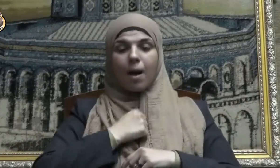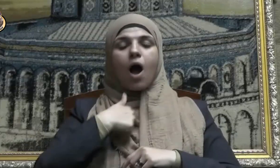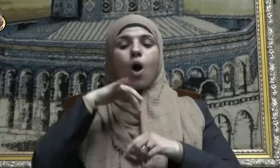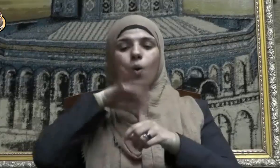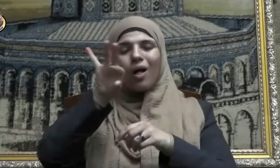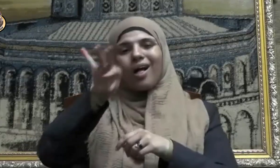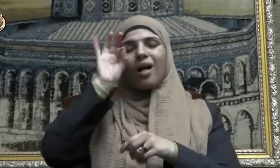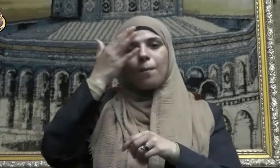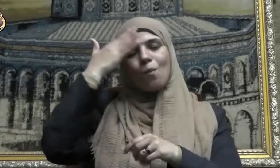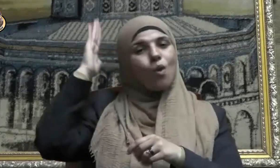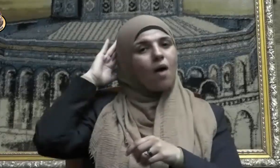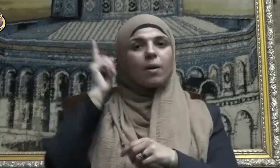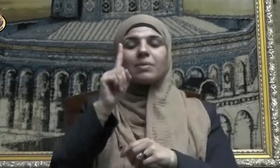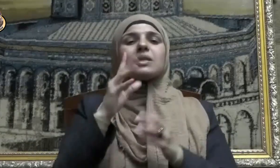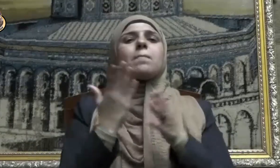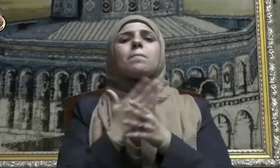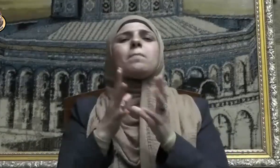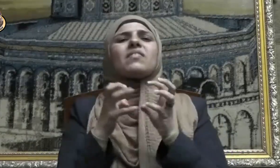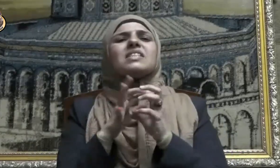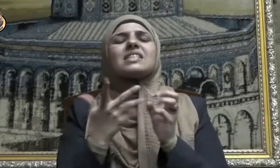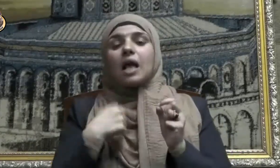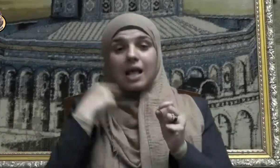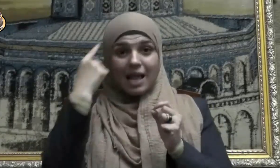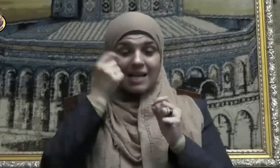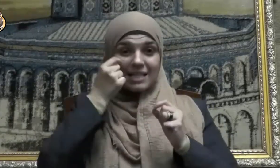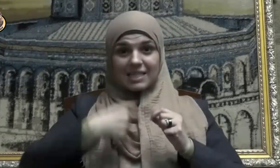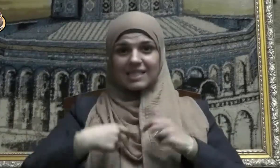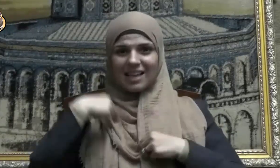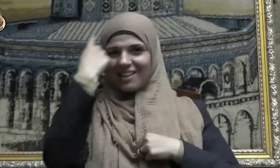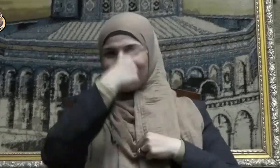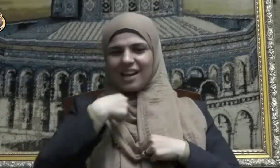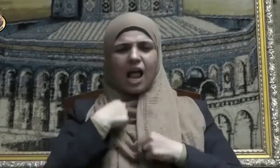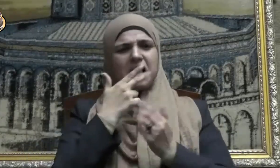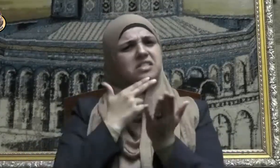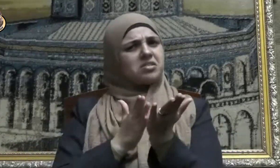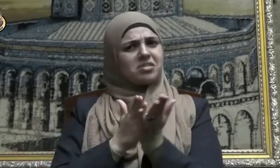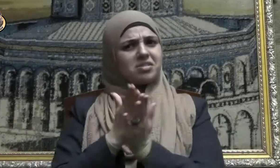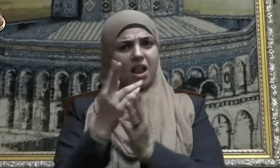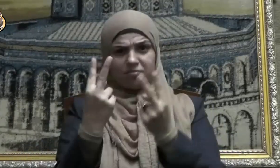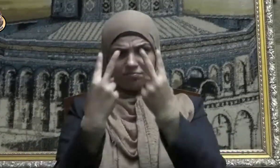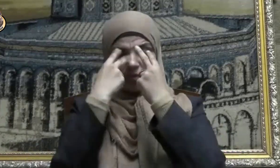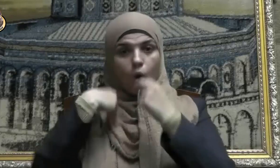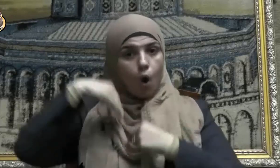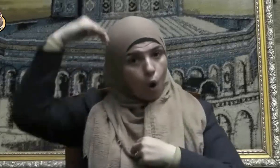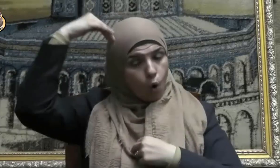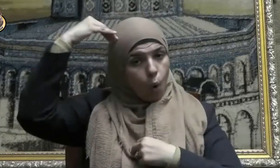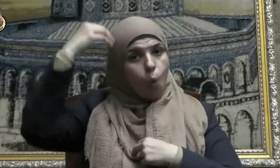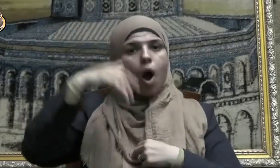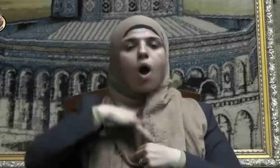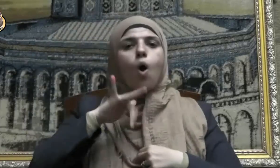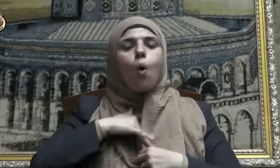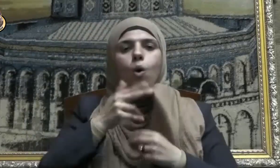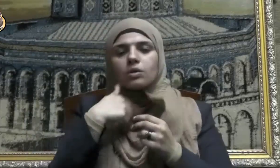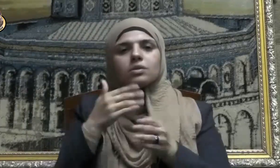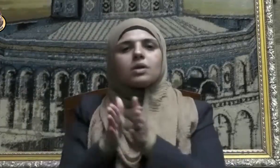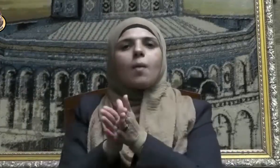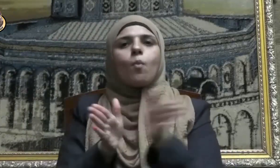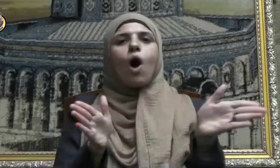وذلك بأن يظهر الإنسان الصلاحة ويبطن ما يخالف ذلك